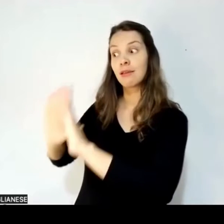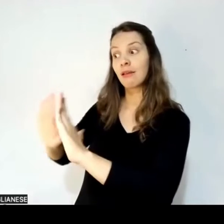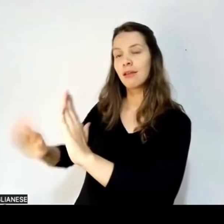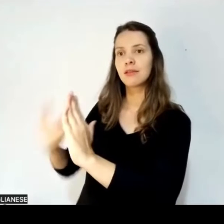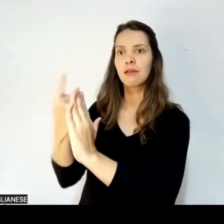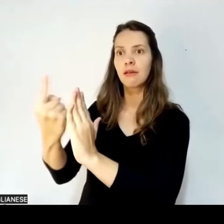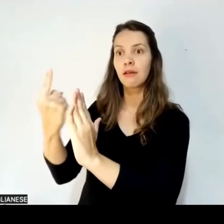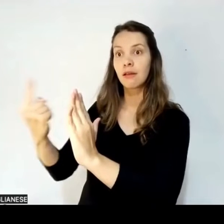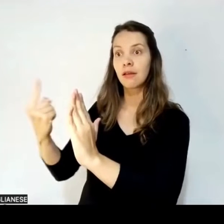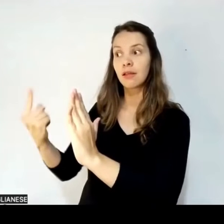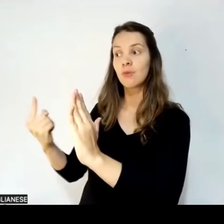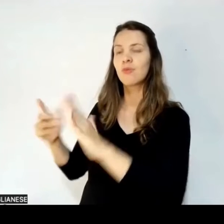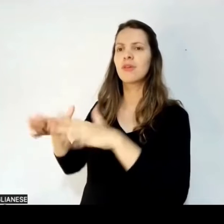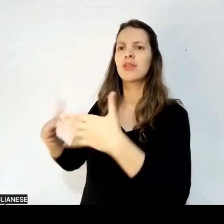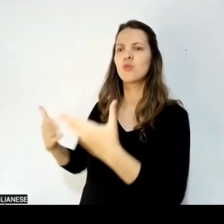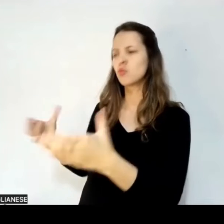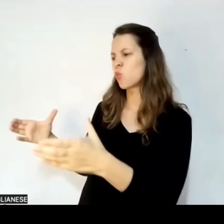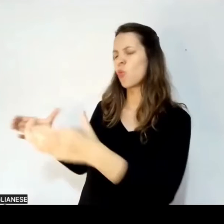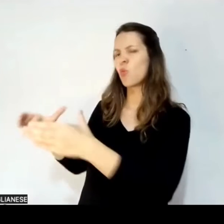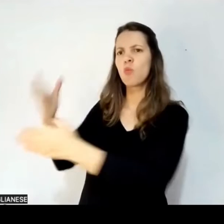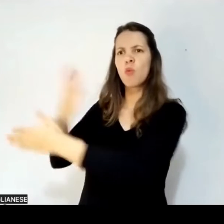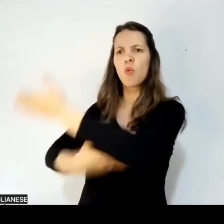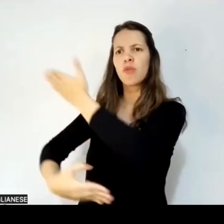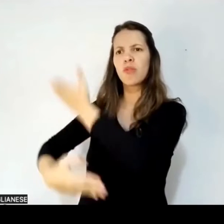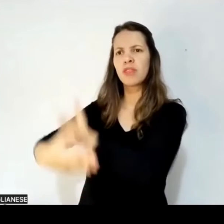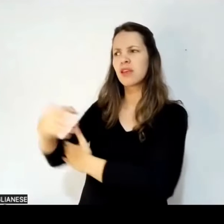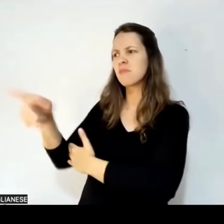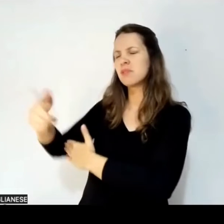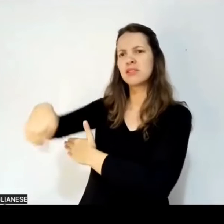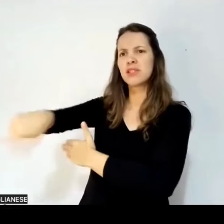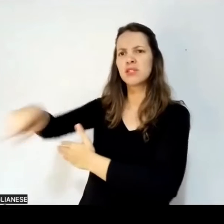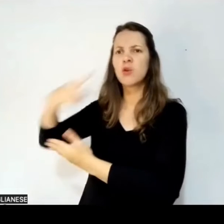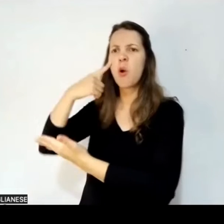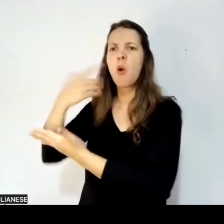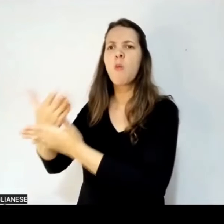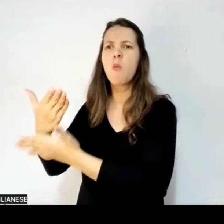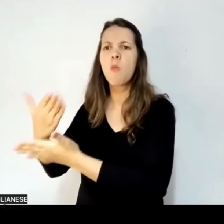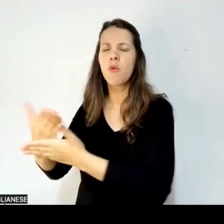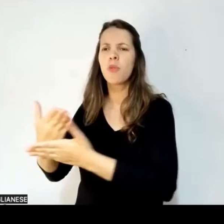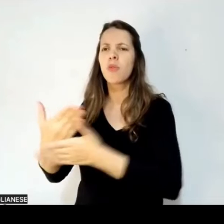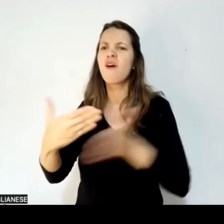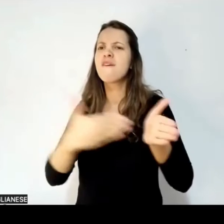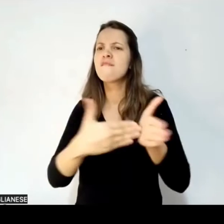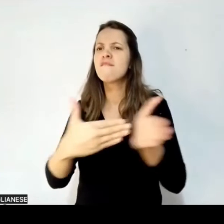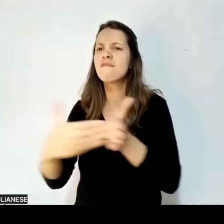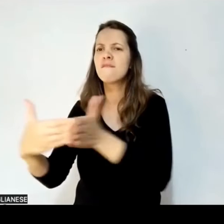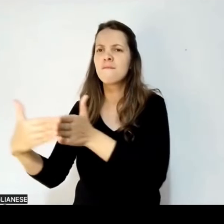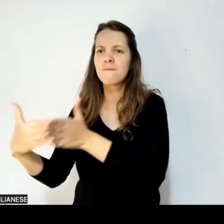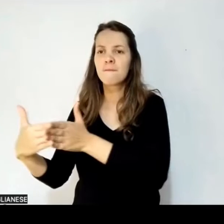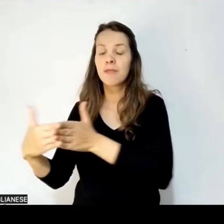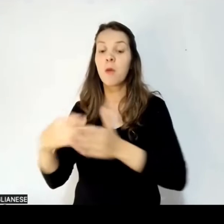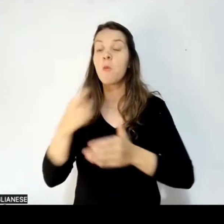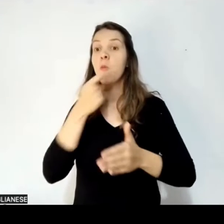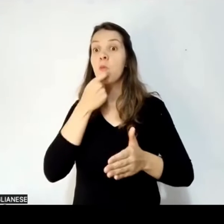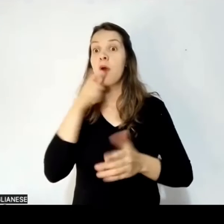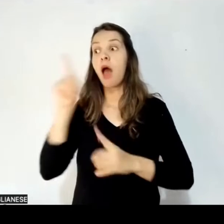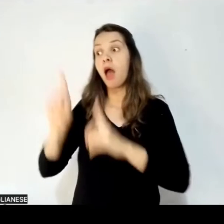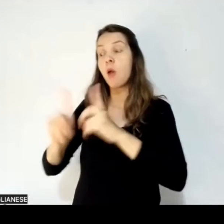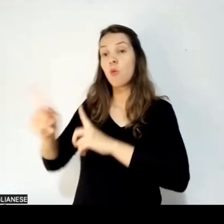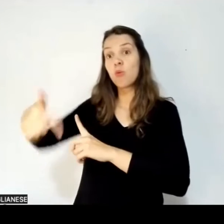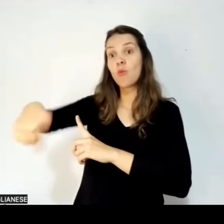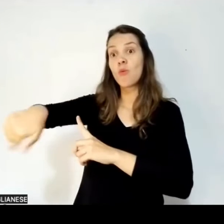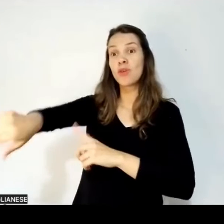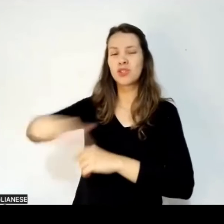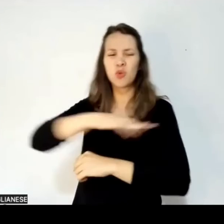discapacidad, a los cuales en muchos casos les permitió resolver barreras vinculadas a la inaccesibilidad del